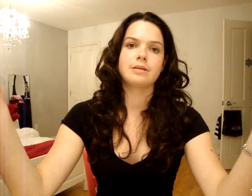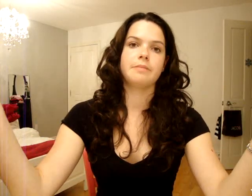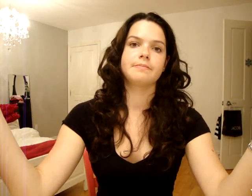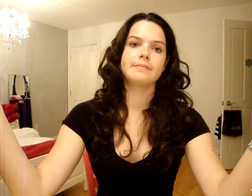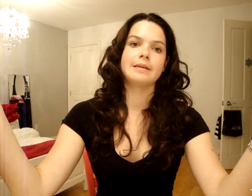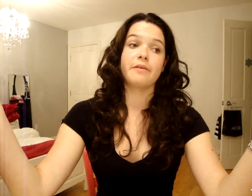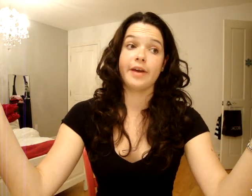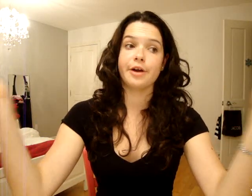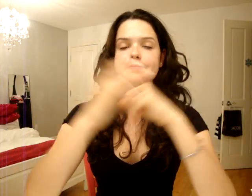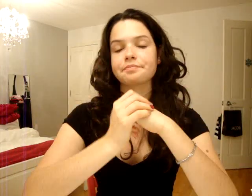que ce n'est pas fair.